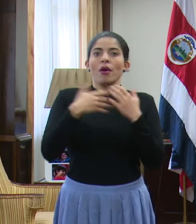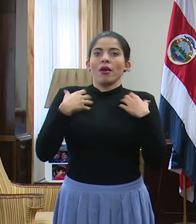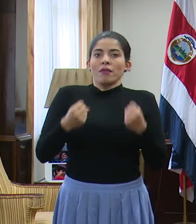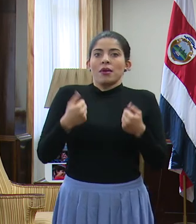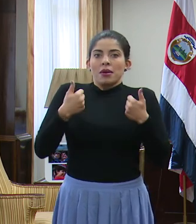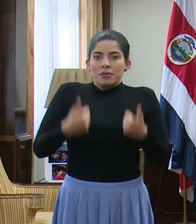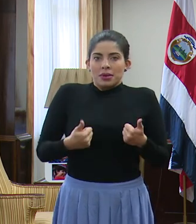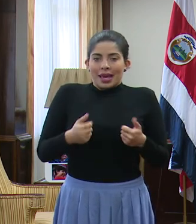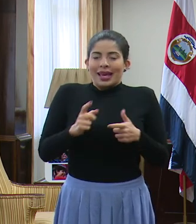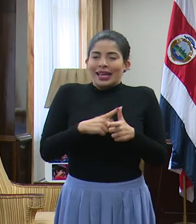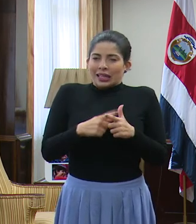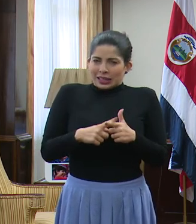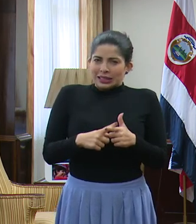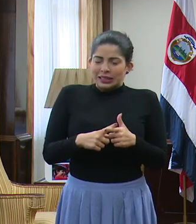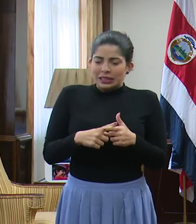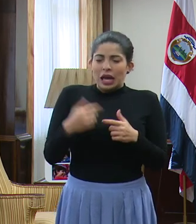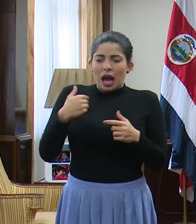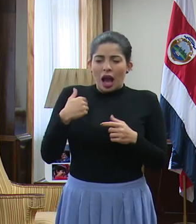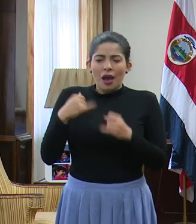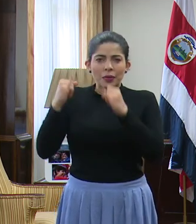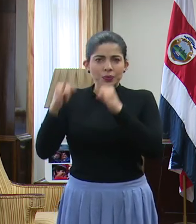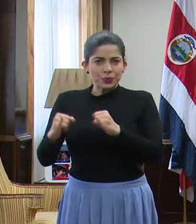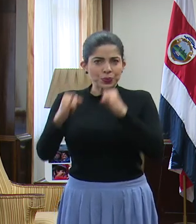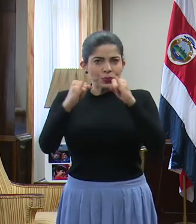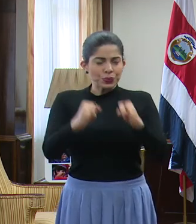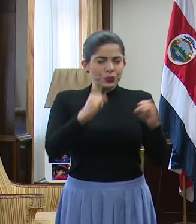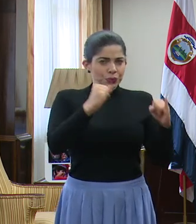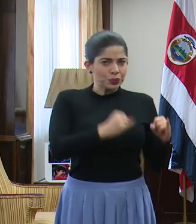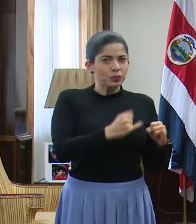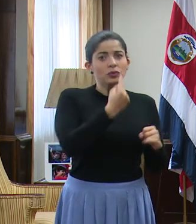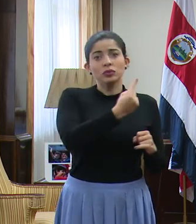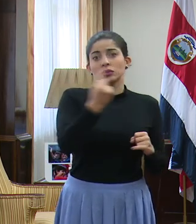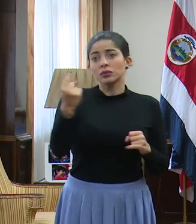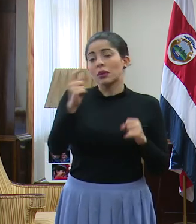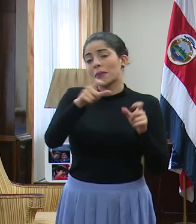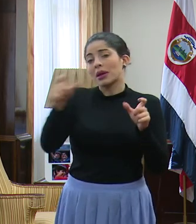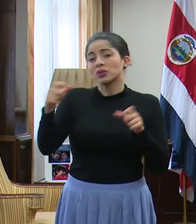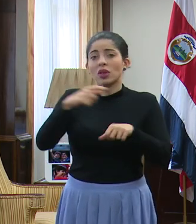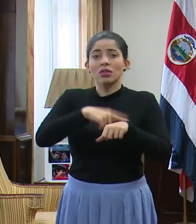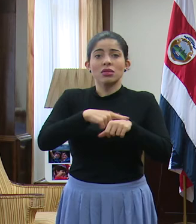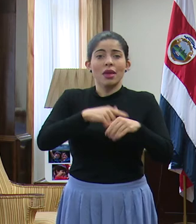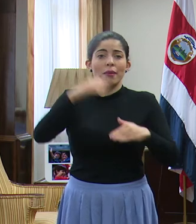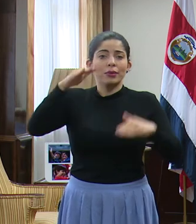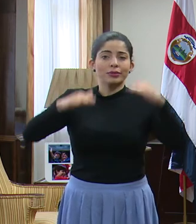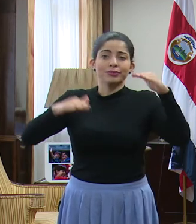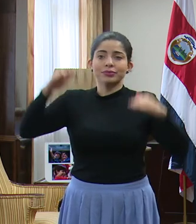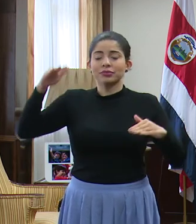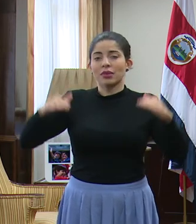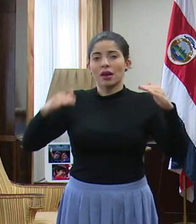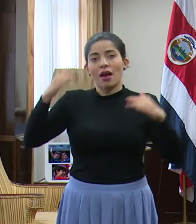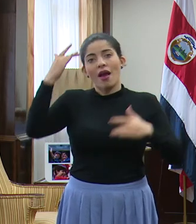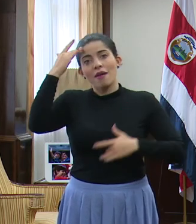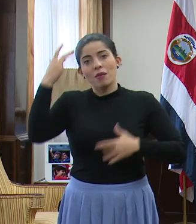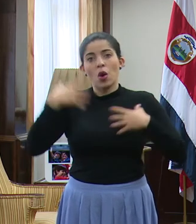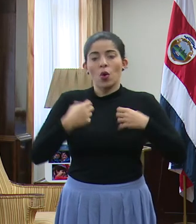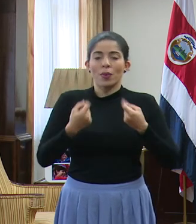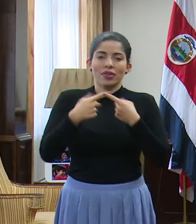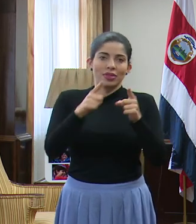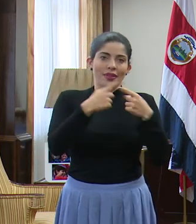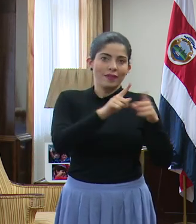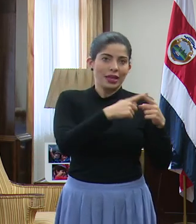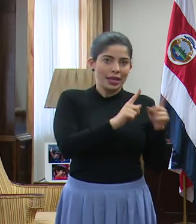Entonces, lo que tenemos son casos individuales. Cada quien va a tener un periodo diferente de enfermedad y recuperación.